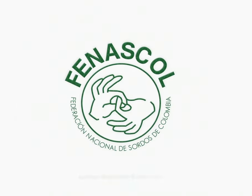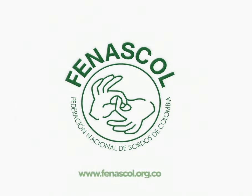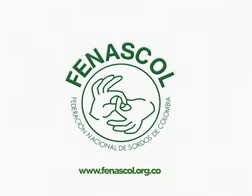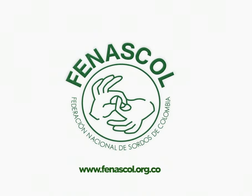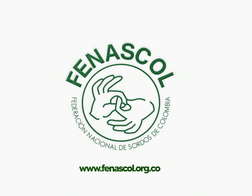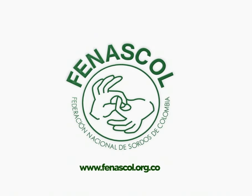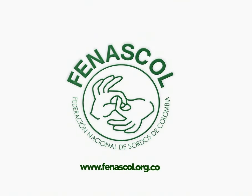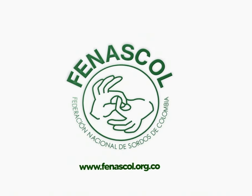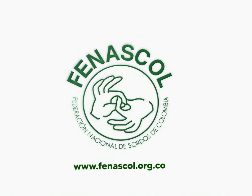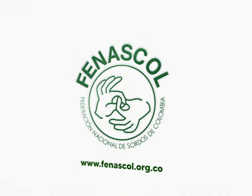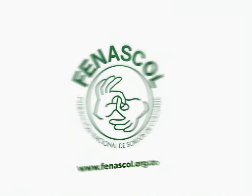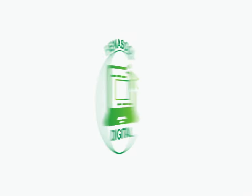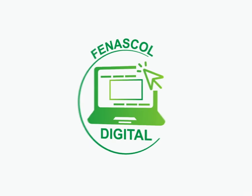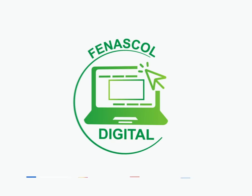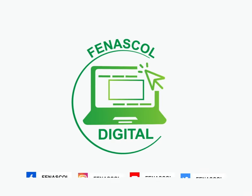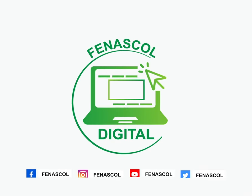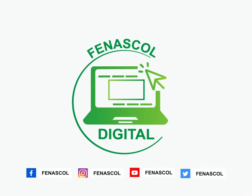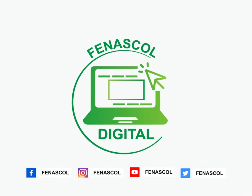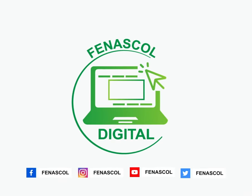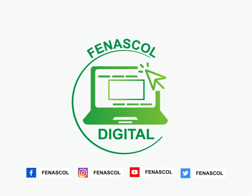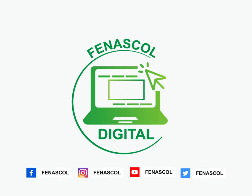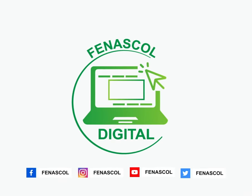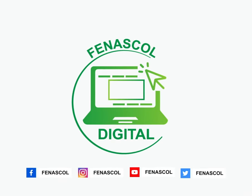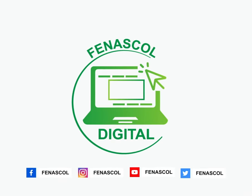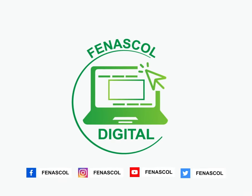FENASCOL FENASCOL FENASCOL FENASCOL